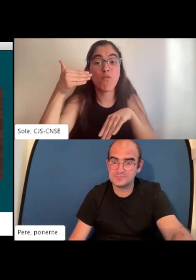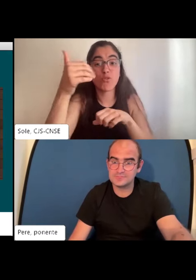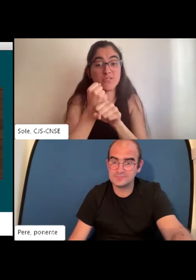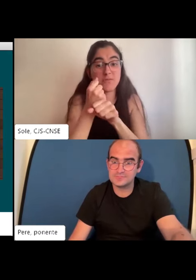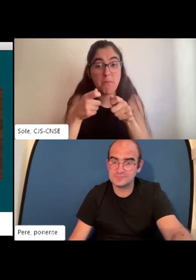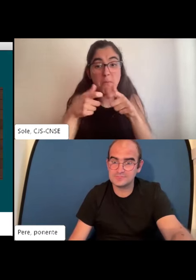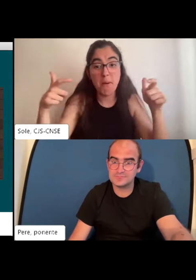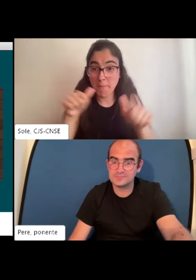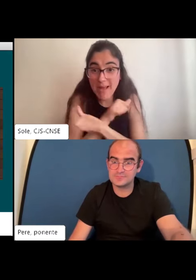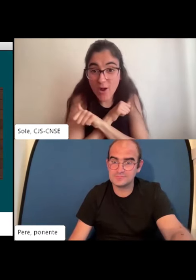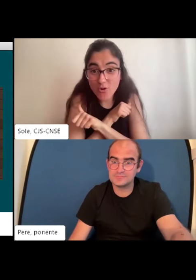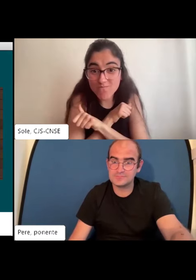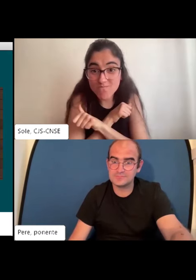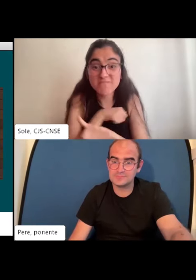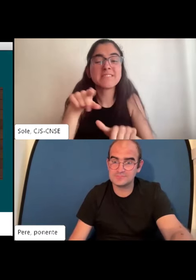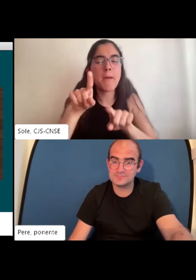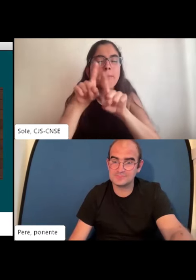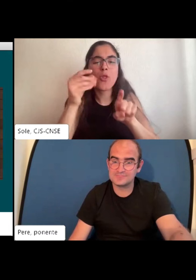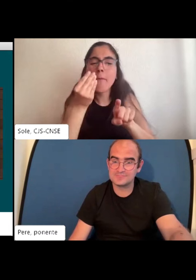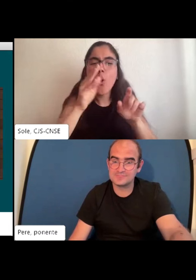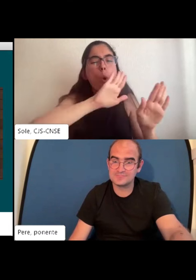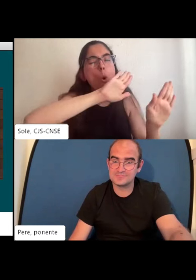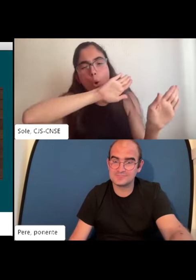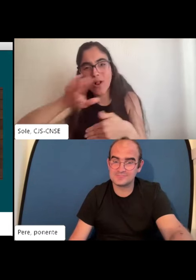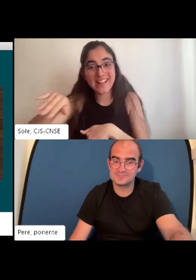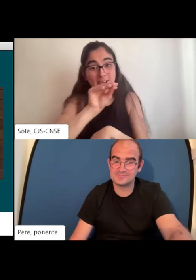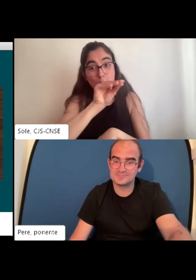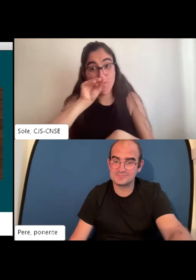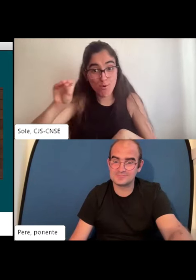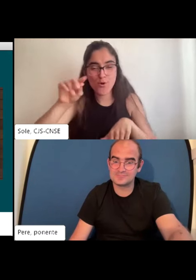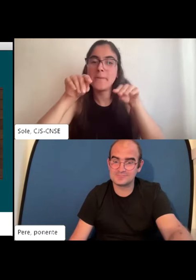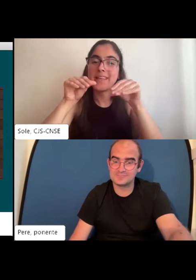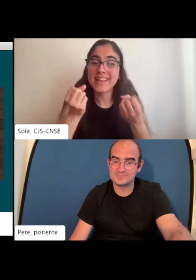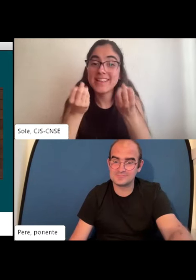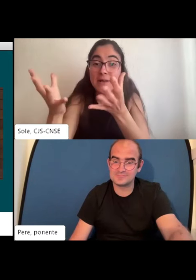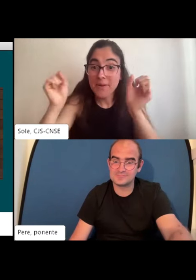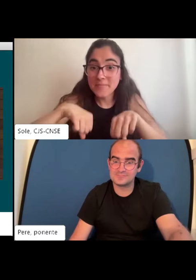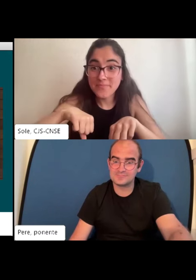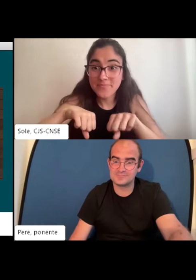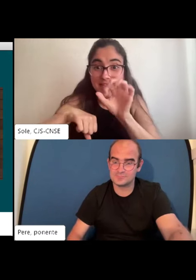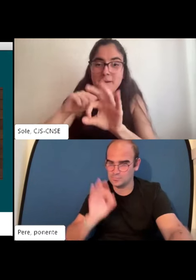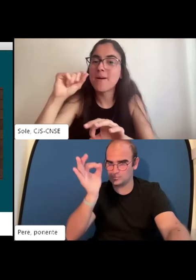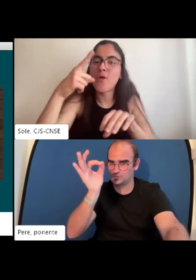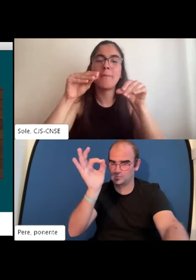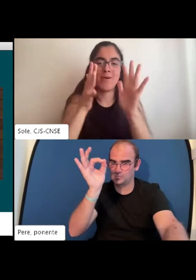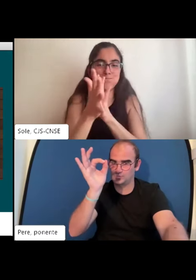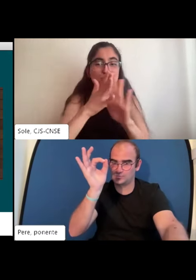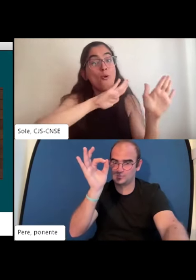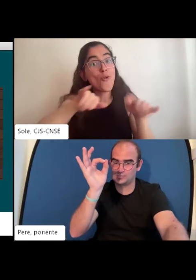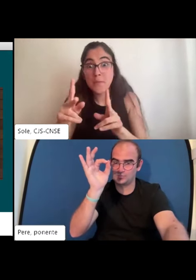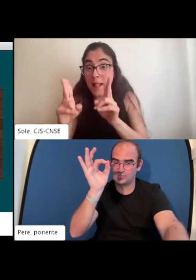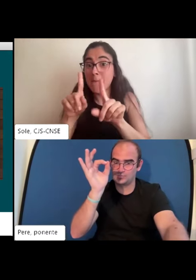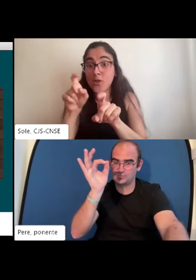que el uso de la inteligencia artificial en un futuro va a provocar que haya mayor paro si no os importan las